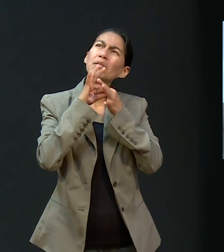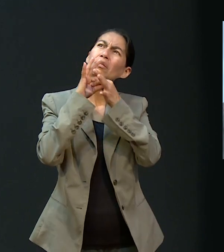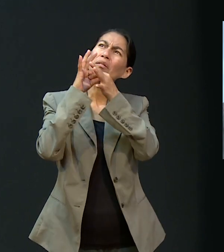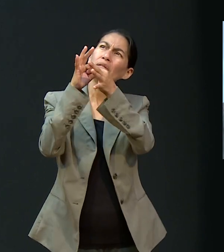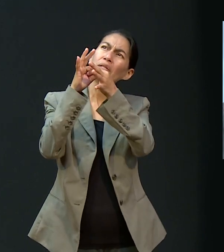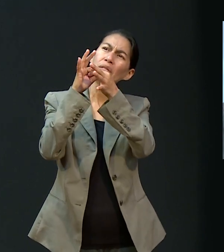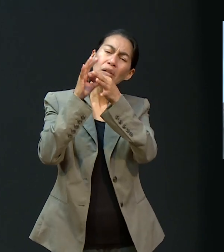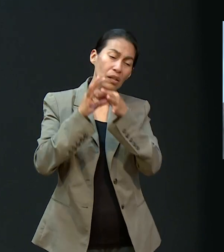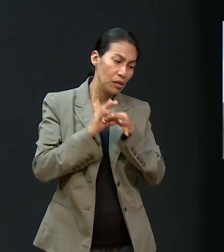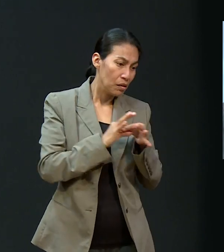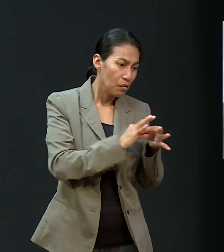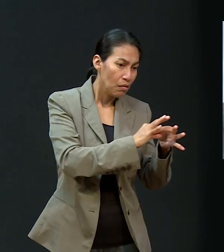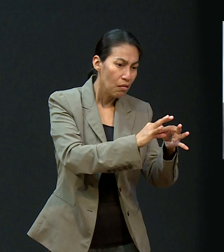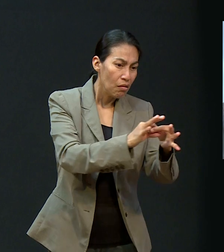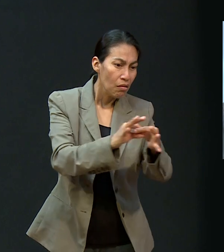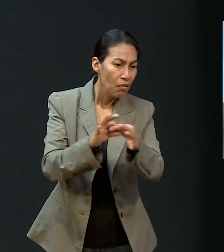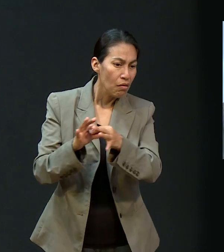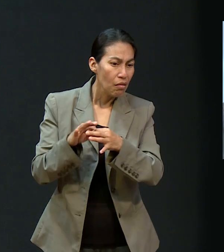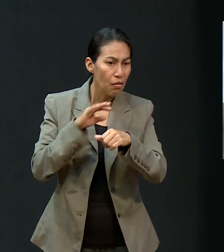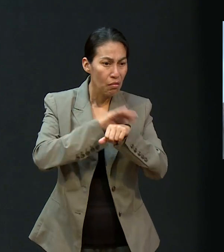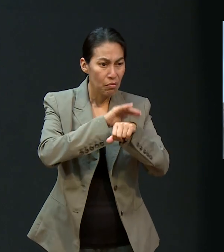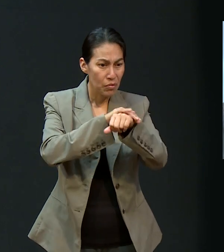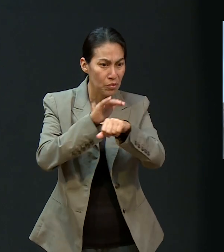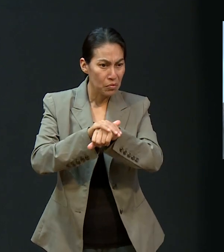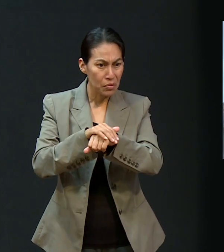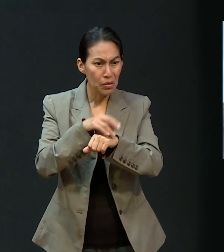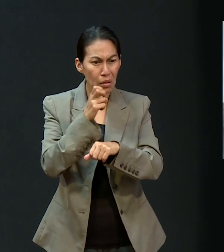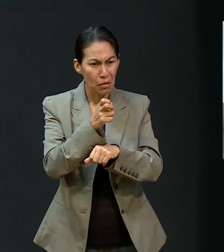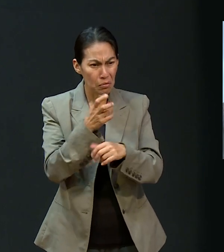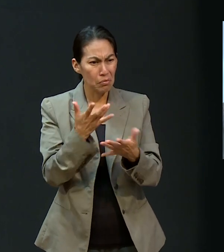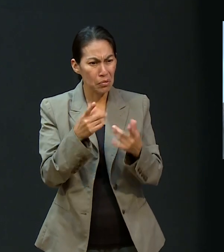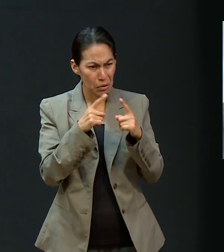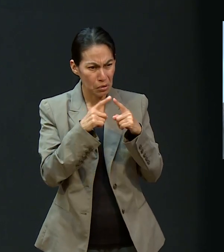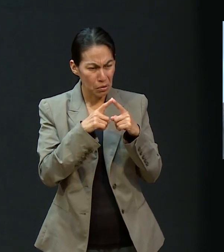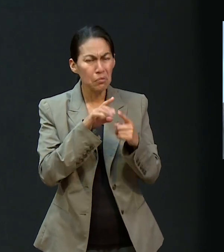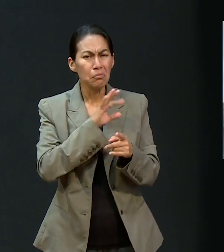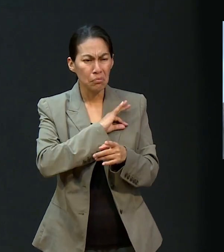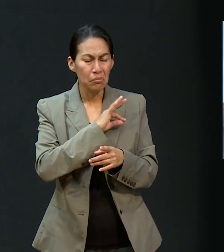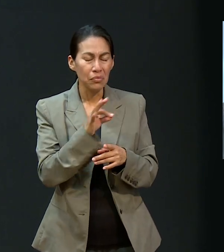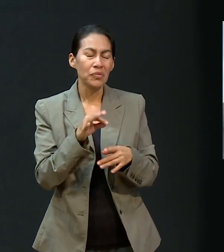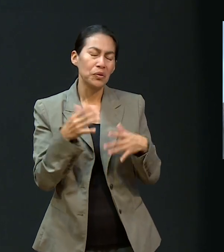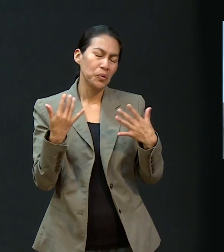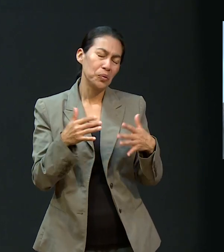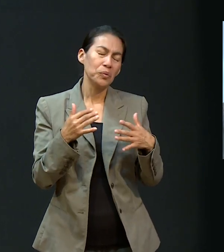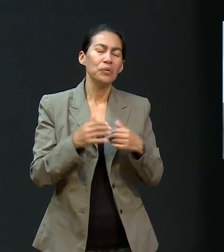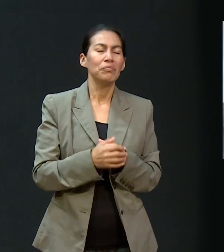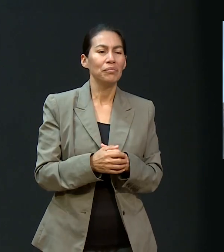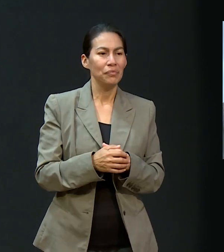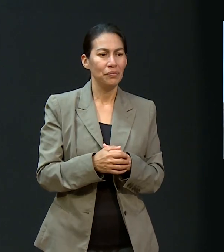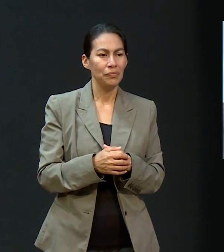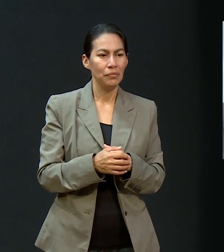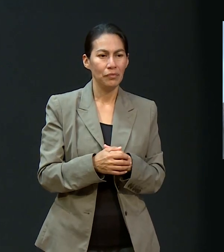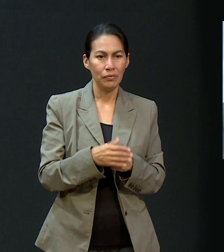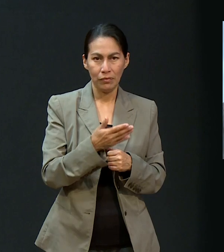Jesús de varios amigos. Y eso lo puedes encontrar en una iglesia perfectamente. Entonces,